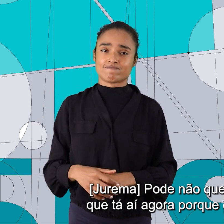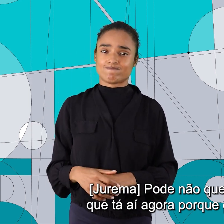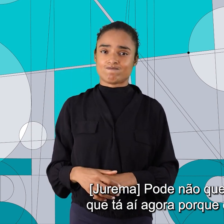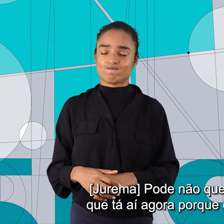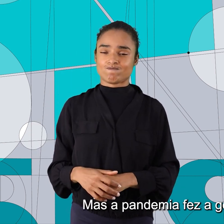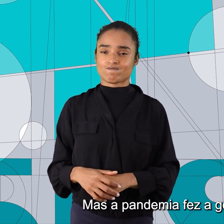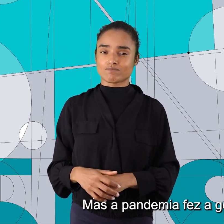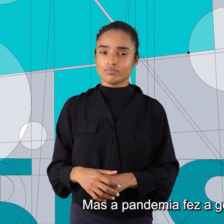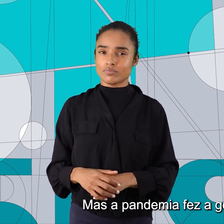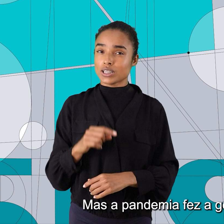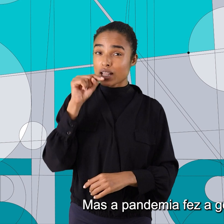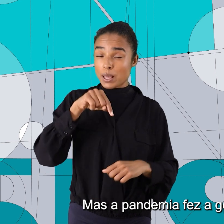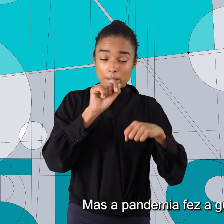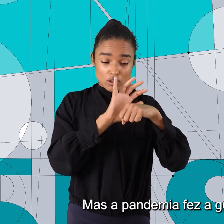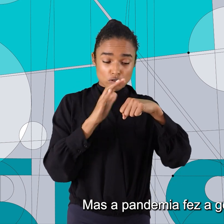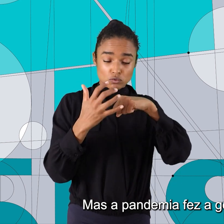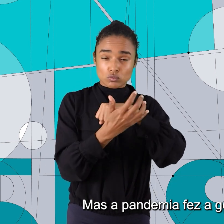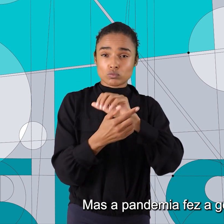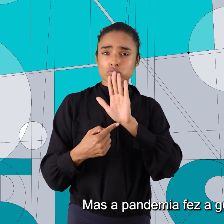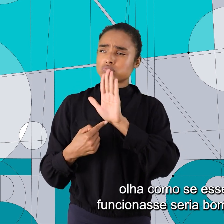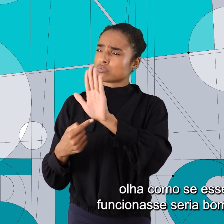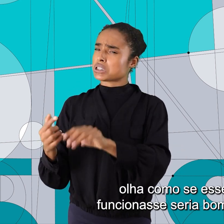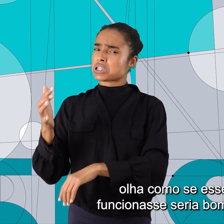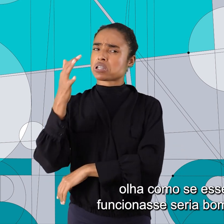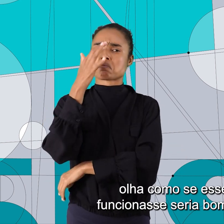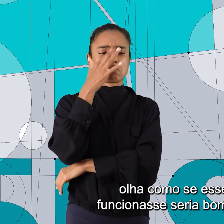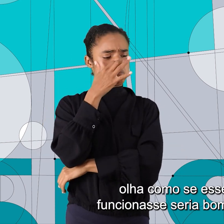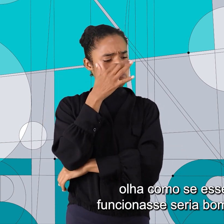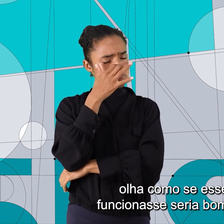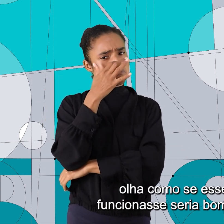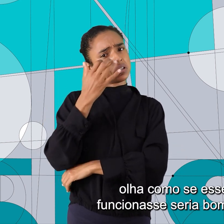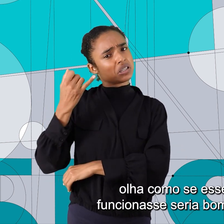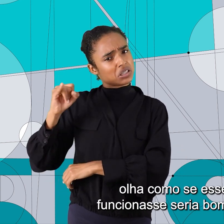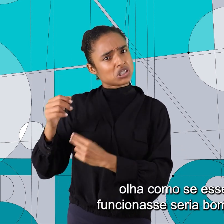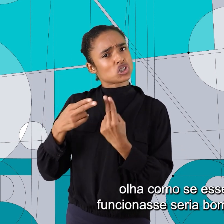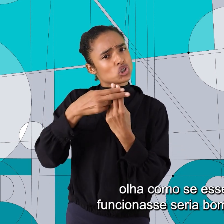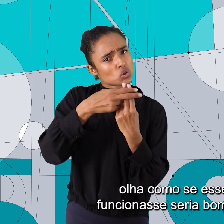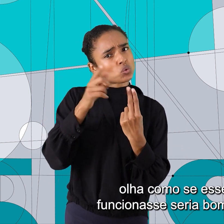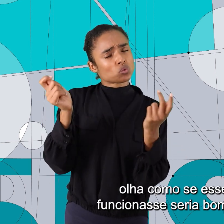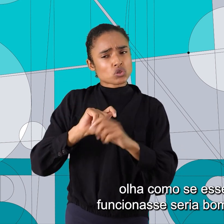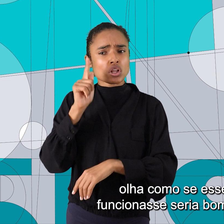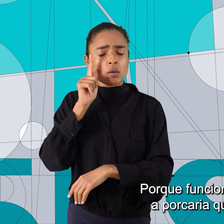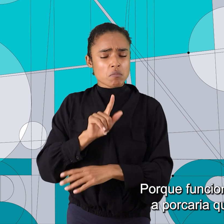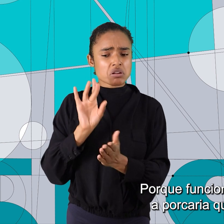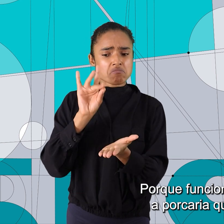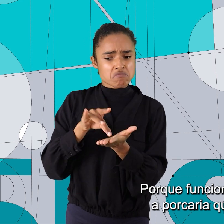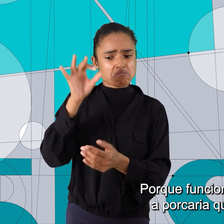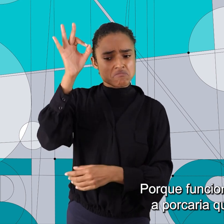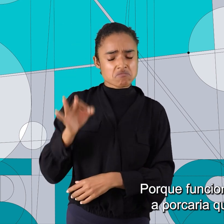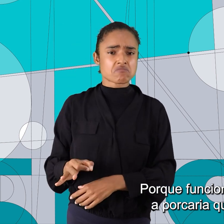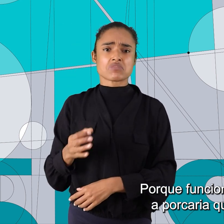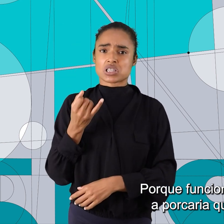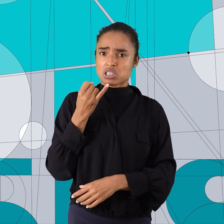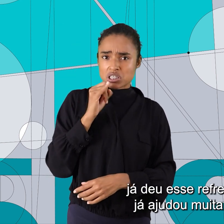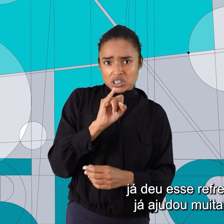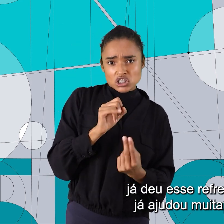indefensável. Mas a pandemia fez a gente vislumbrar, olha como se esse negócio funcionasse, seria bom a beça, porque funcionando a